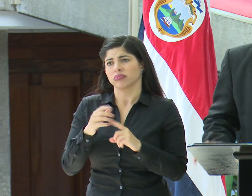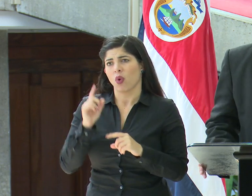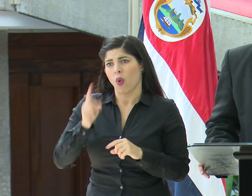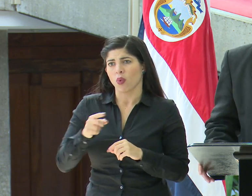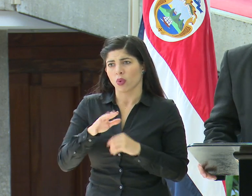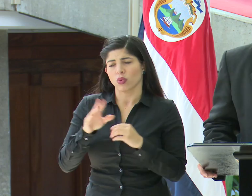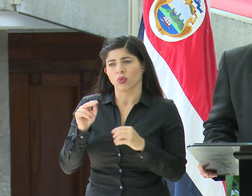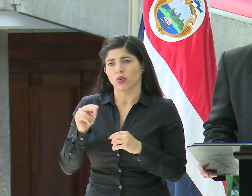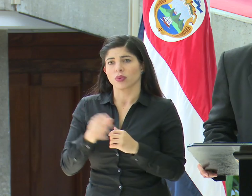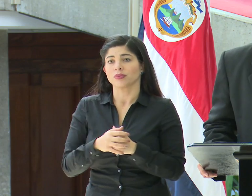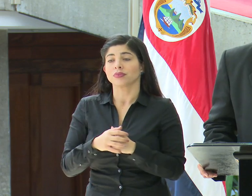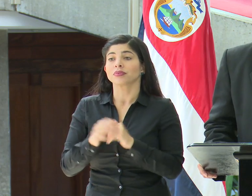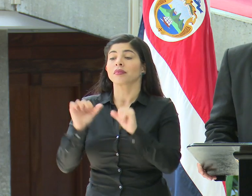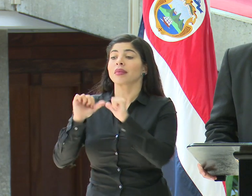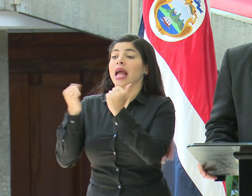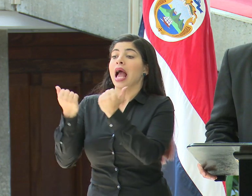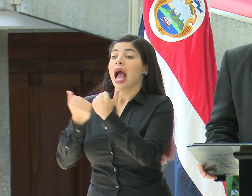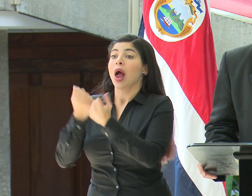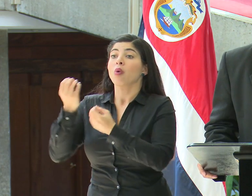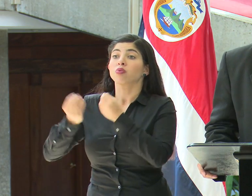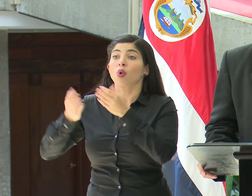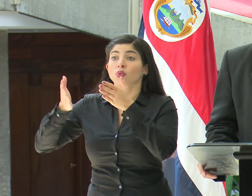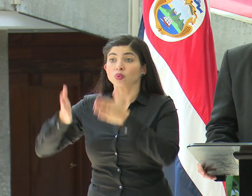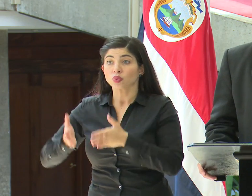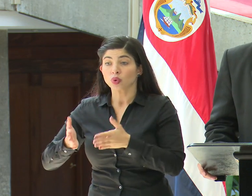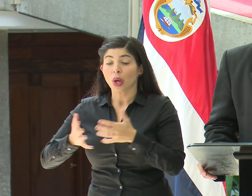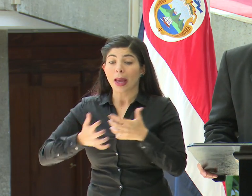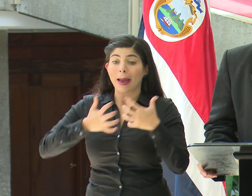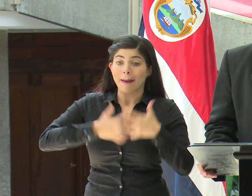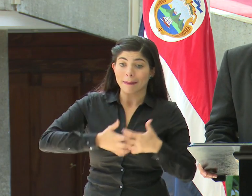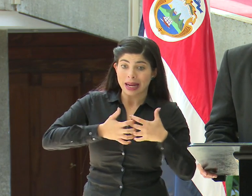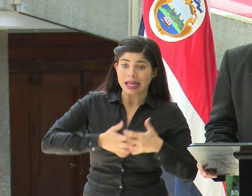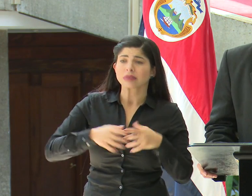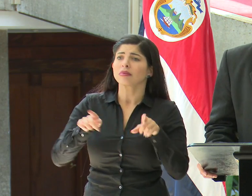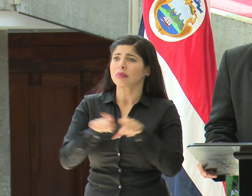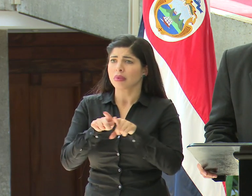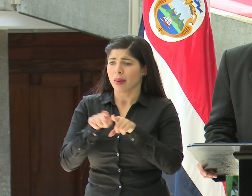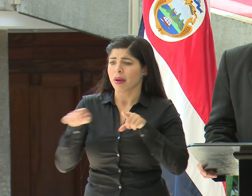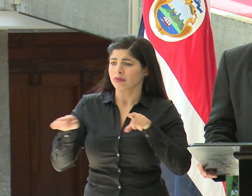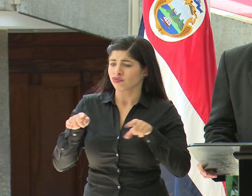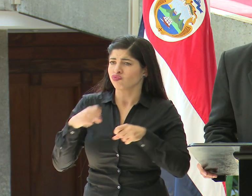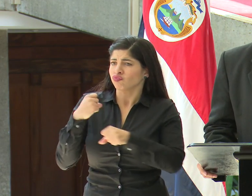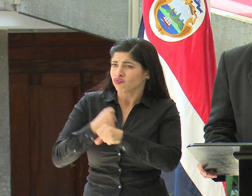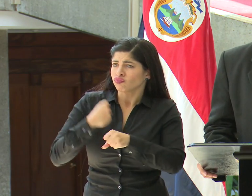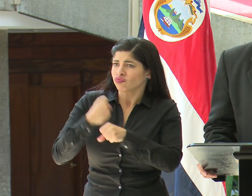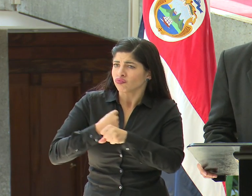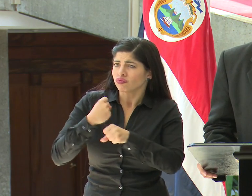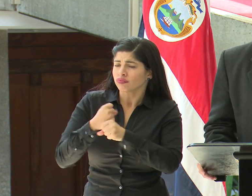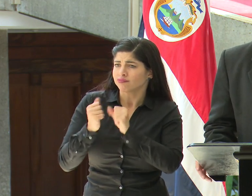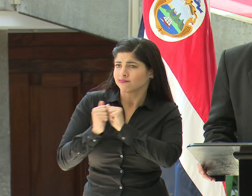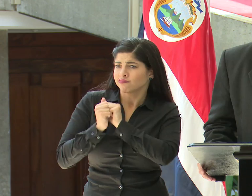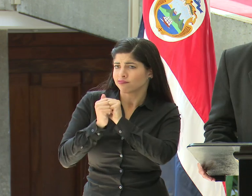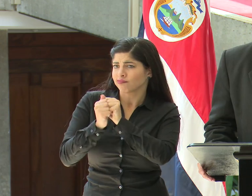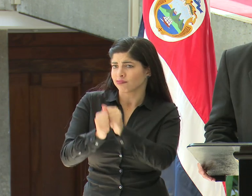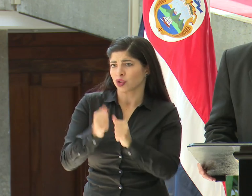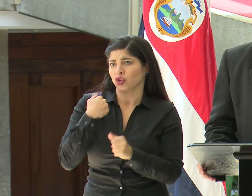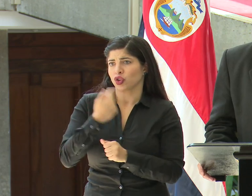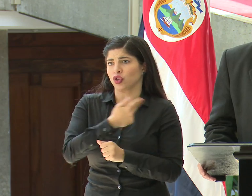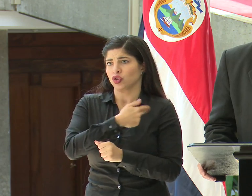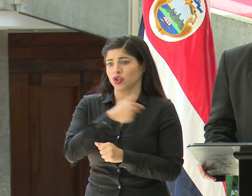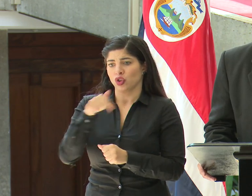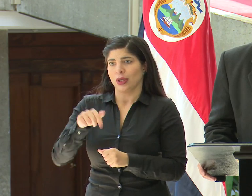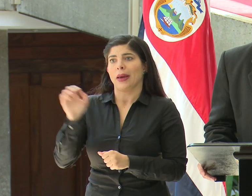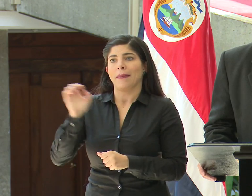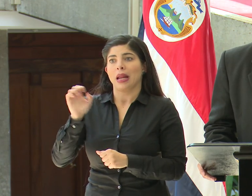El sector productivo, las empresas también están trabajando con nosotros en esta emergencia.